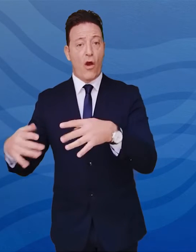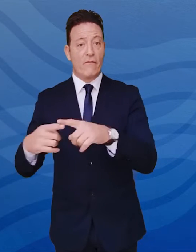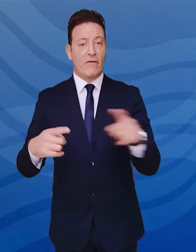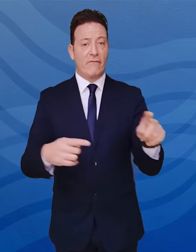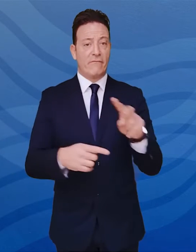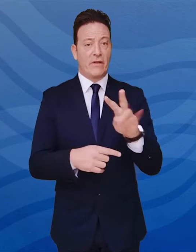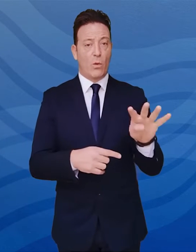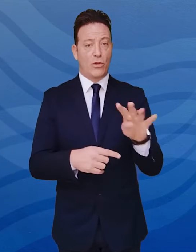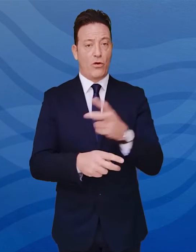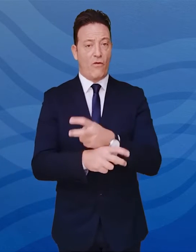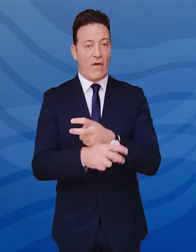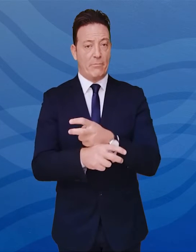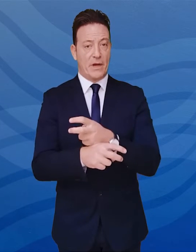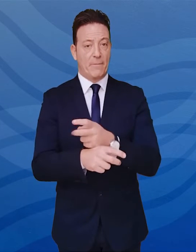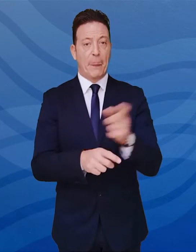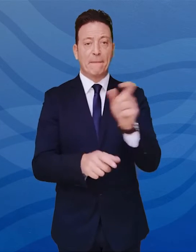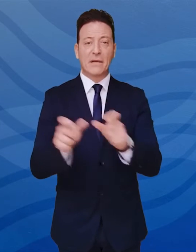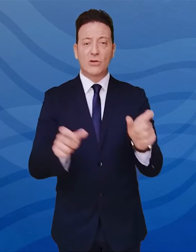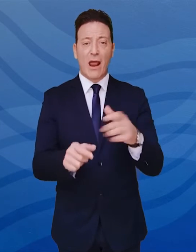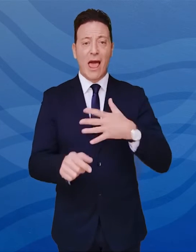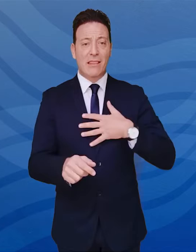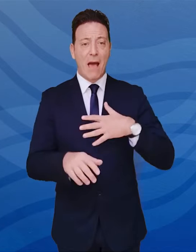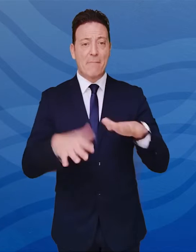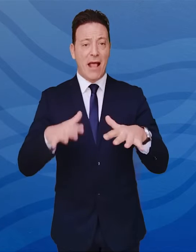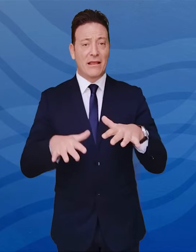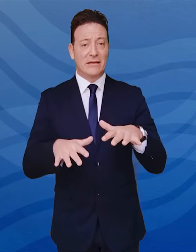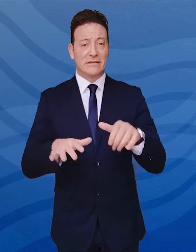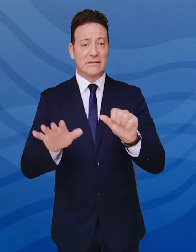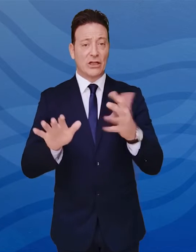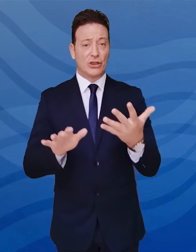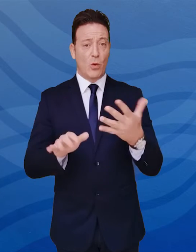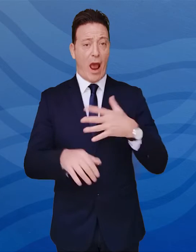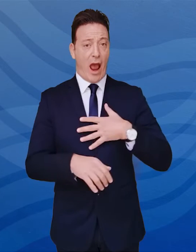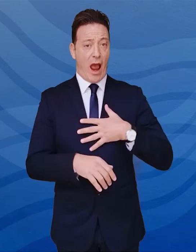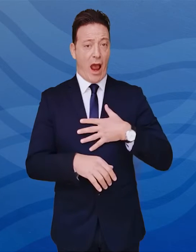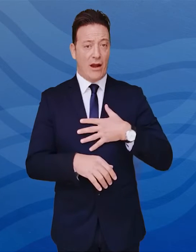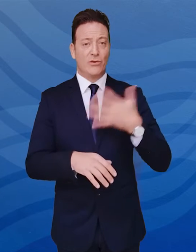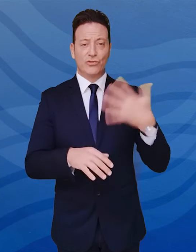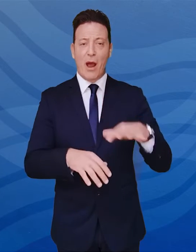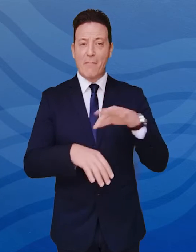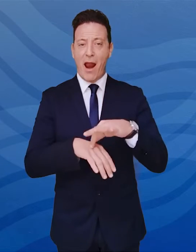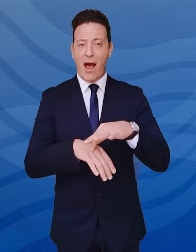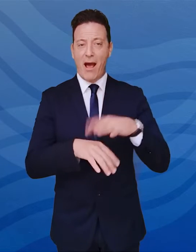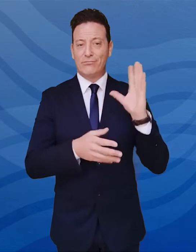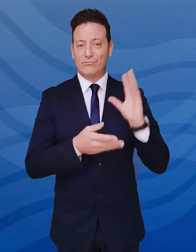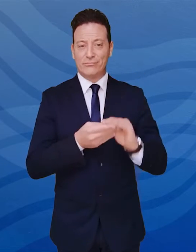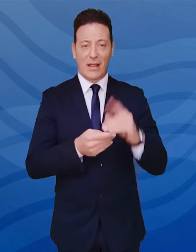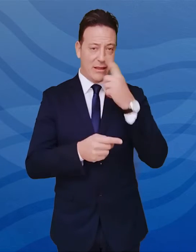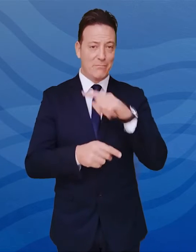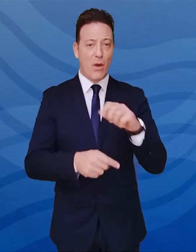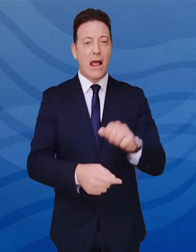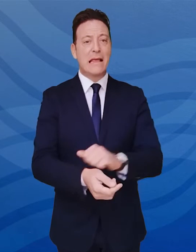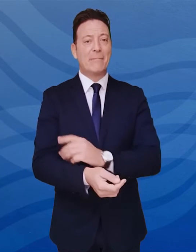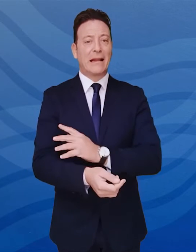novembre. Si tratta di soggetti con un'età media di 75 anni, con patologie preesistenti, come ipertensione